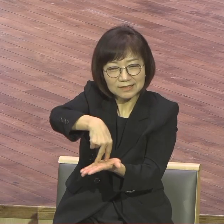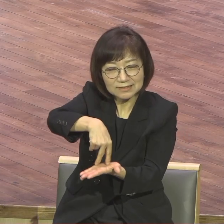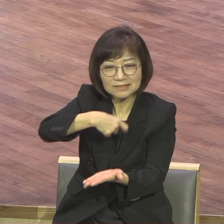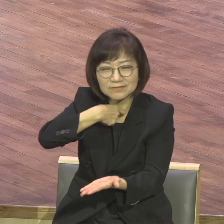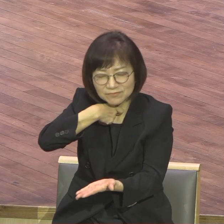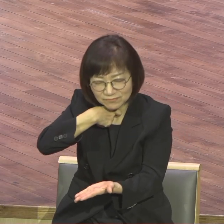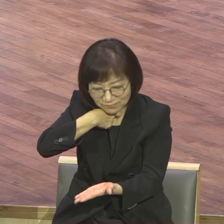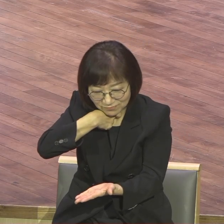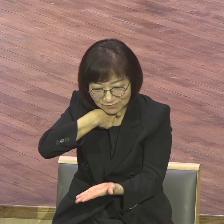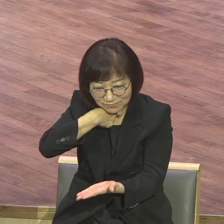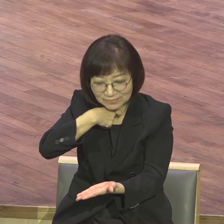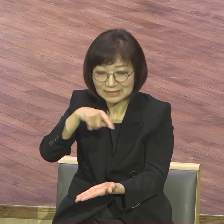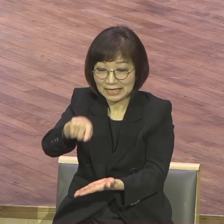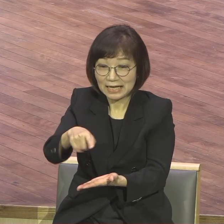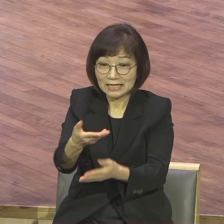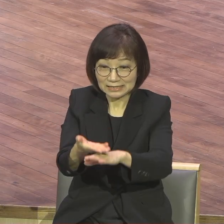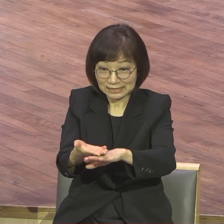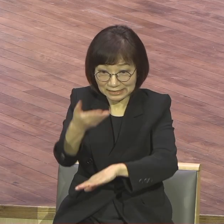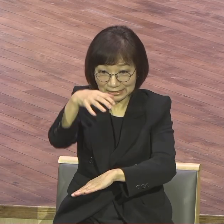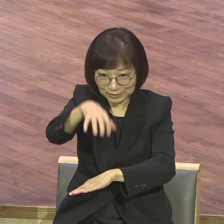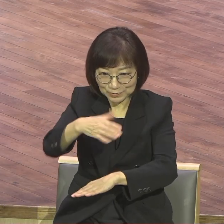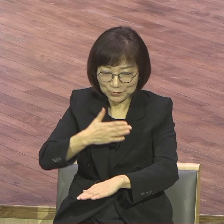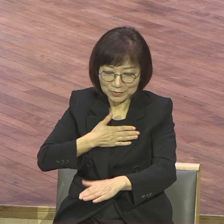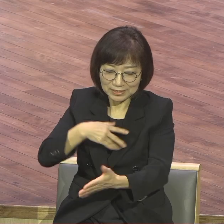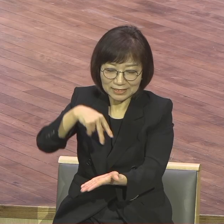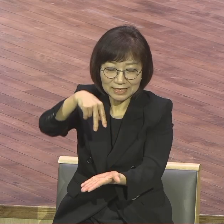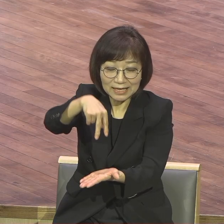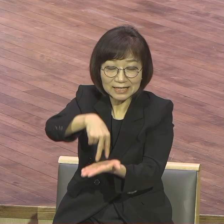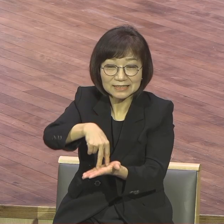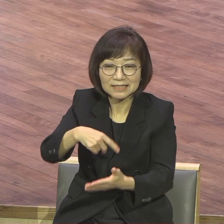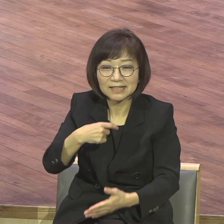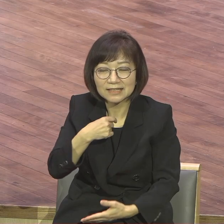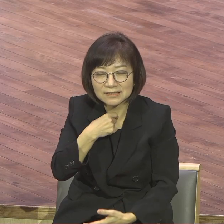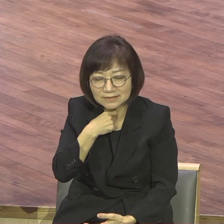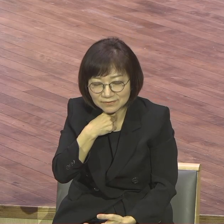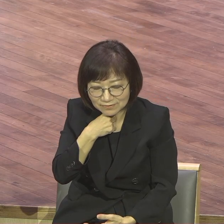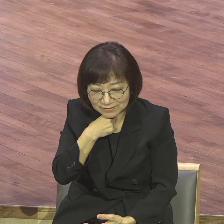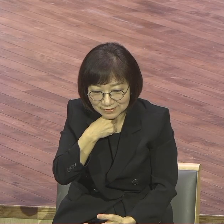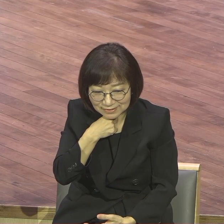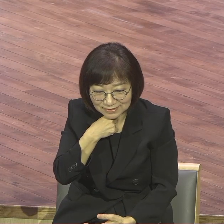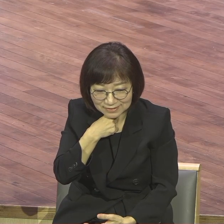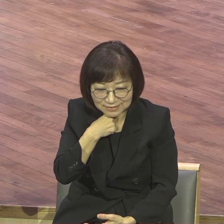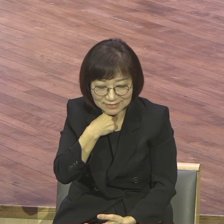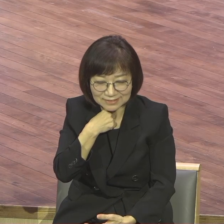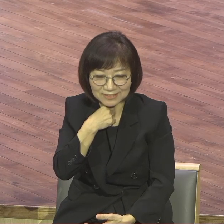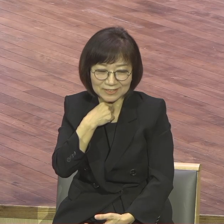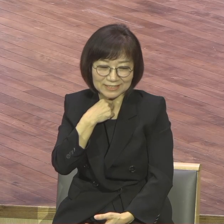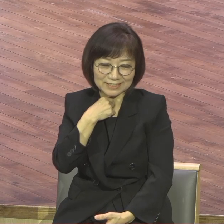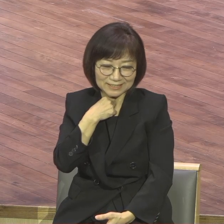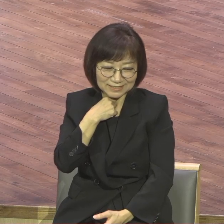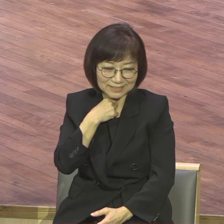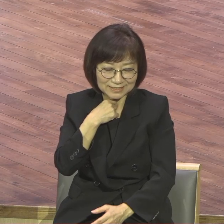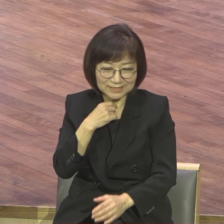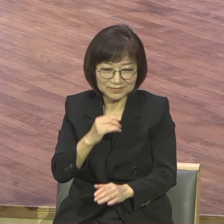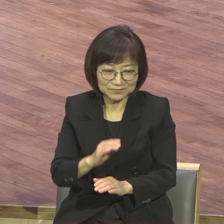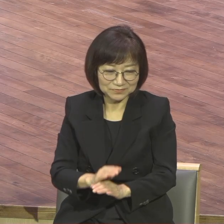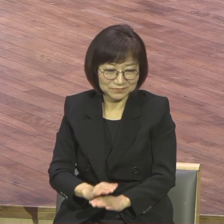서리라 그 위에 내가 서리라